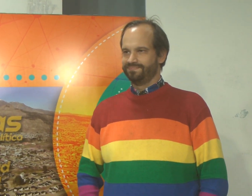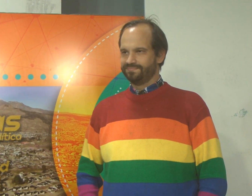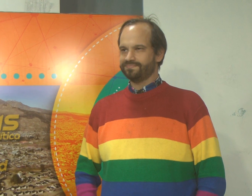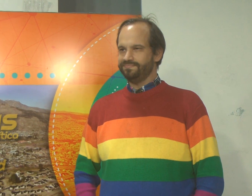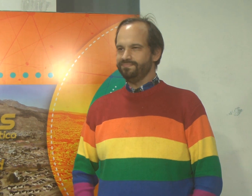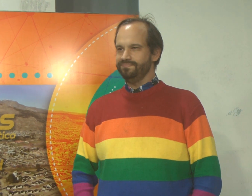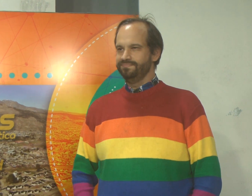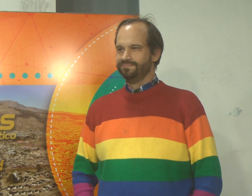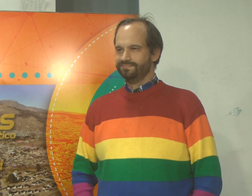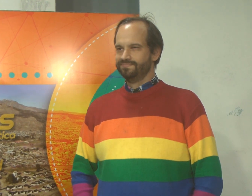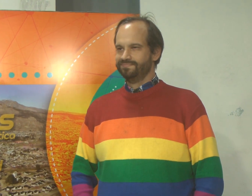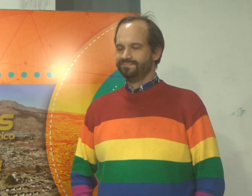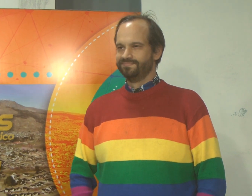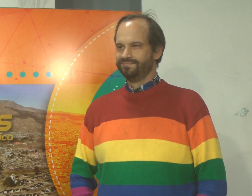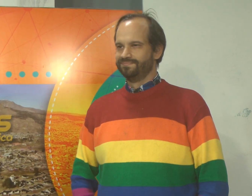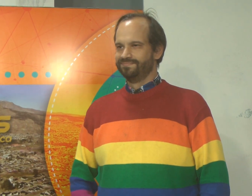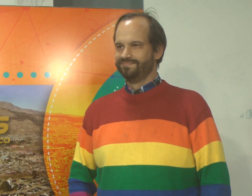a lugares tan recógnitos como aquí en la ciudad.